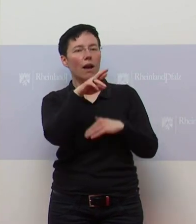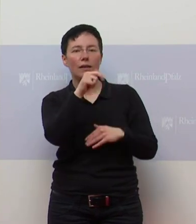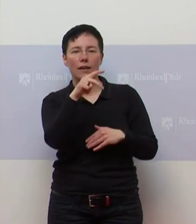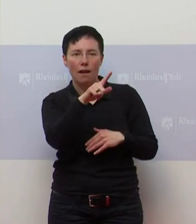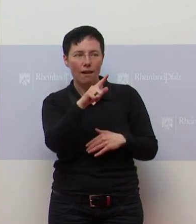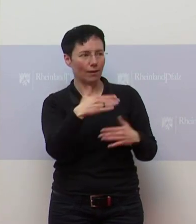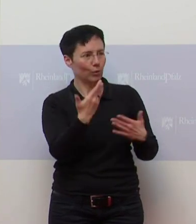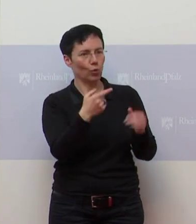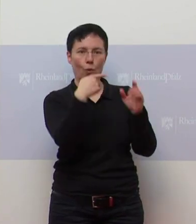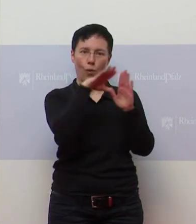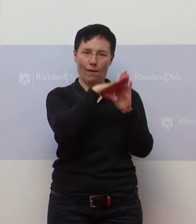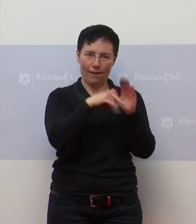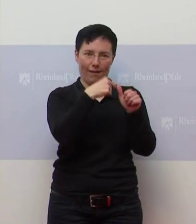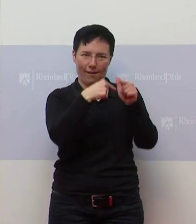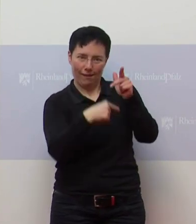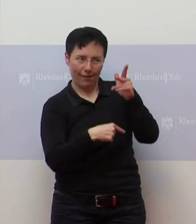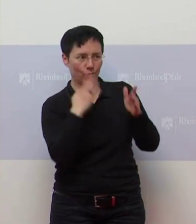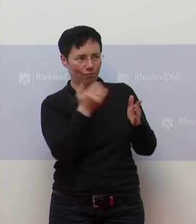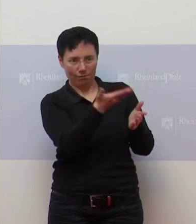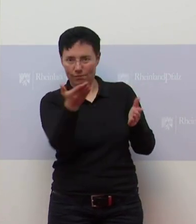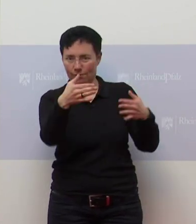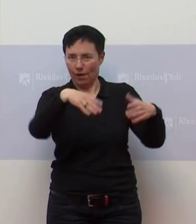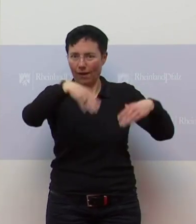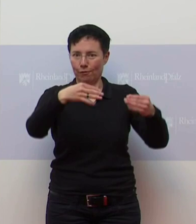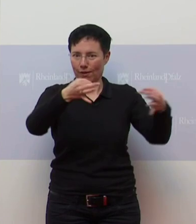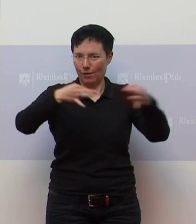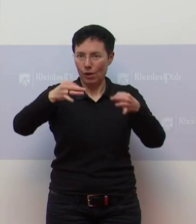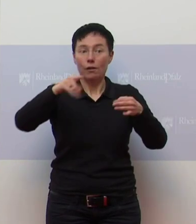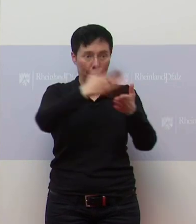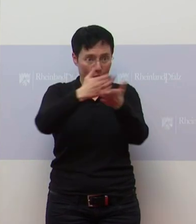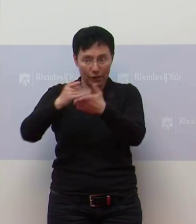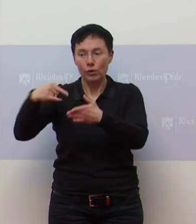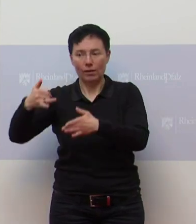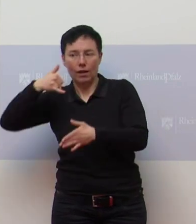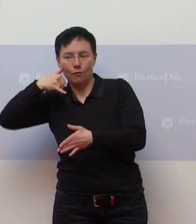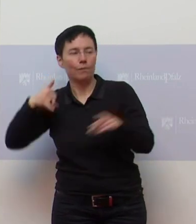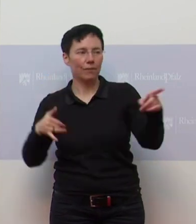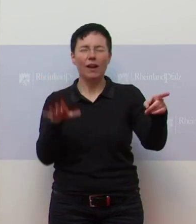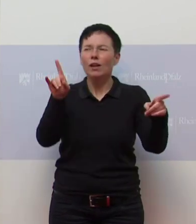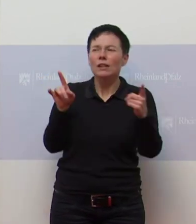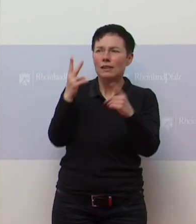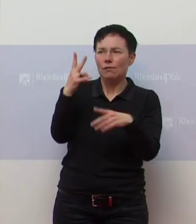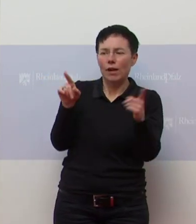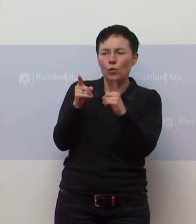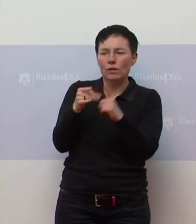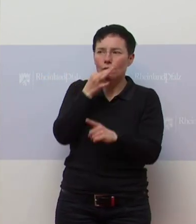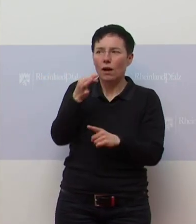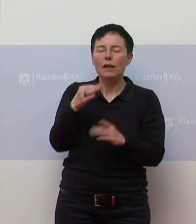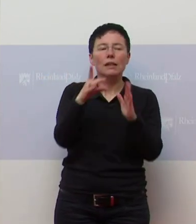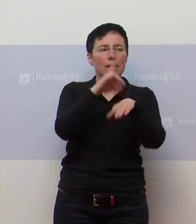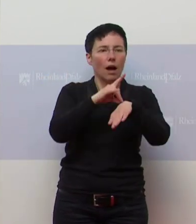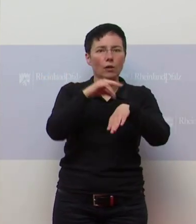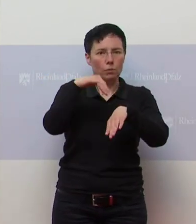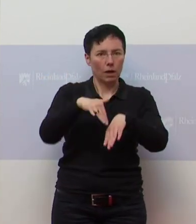sagen, in dieser Reihenfolge beginnen wir. dann würde ich die Kollegen aufrufen, die sich telefonisch gemeldet haben. Danke für zwei kurze Fragen. Erstmal gibt es schon ein Datum, ab wann